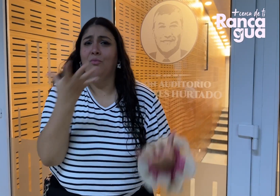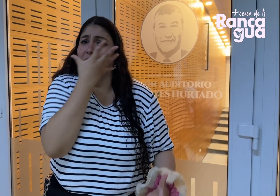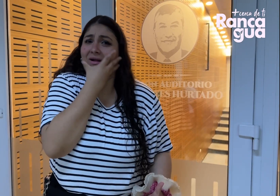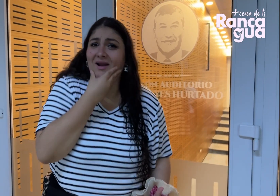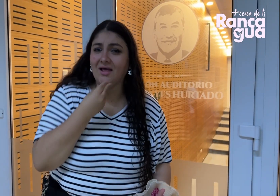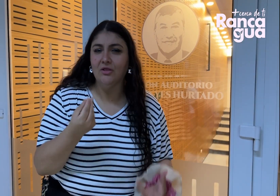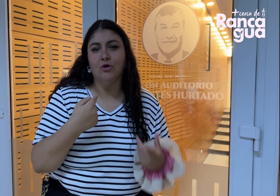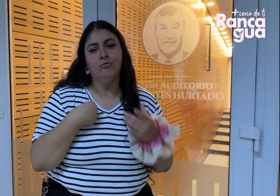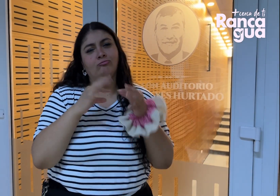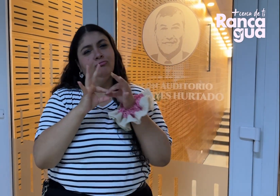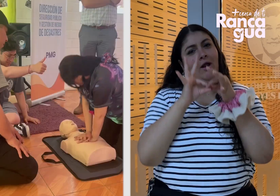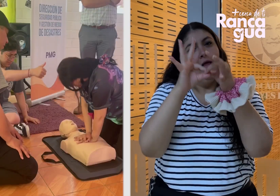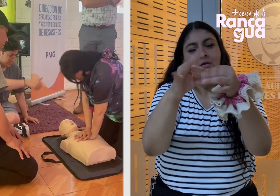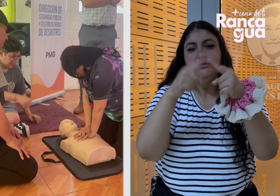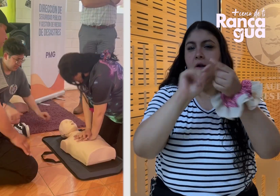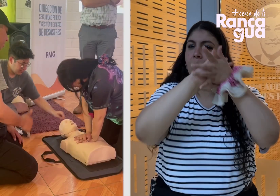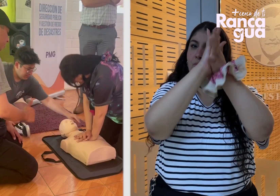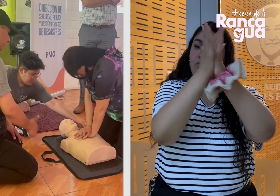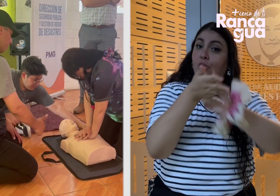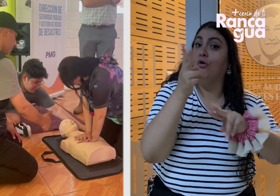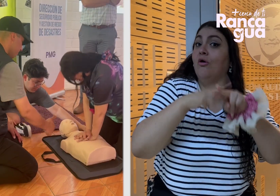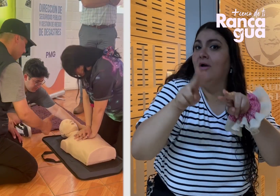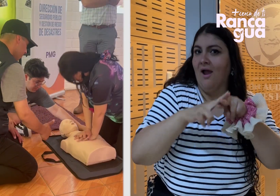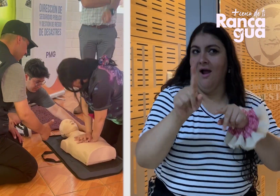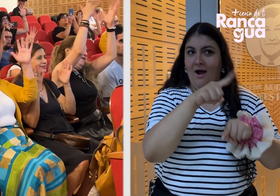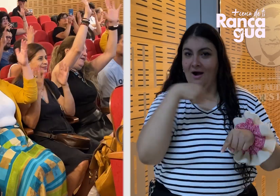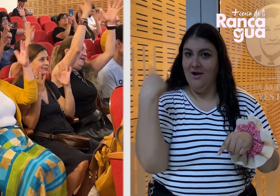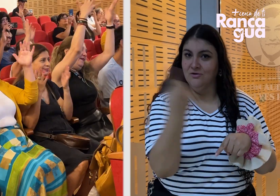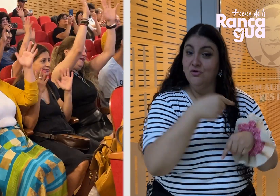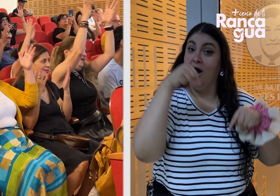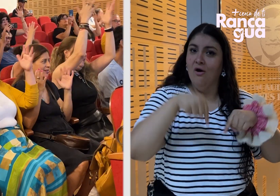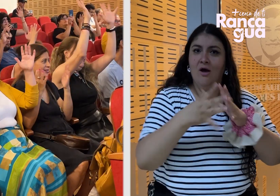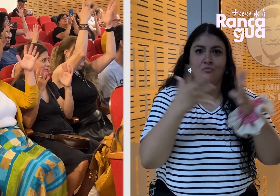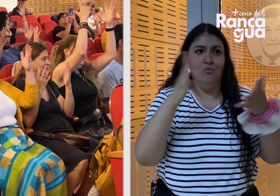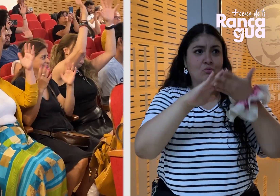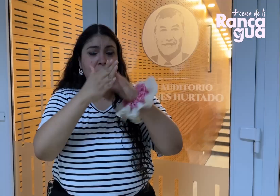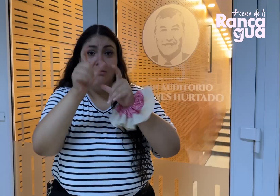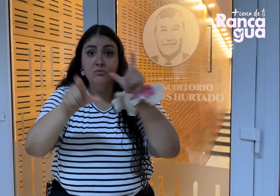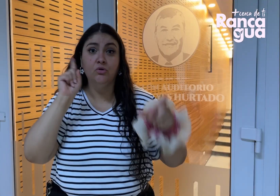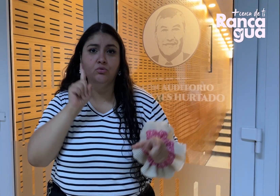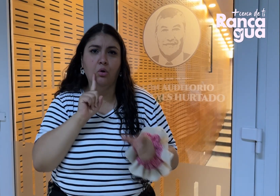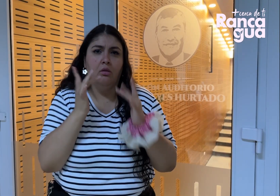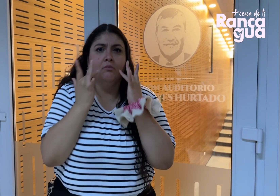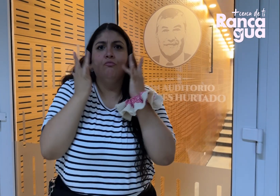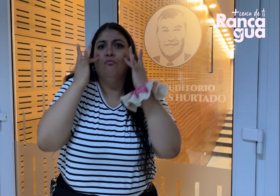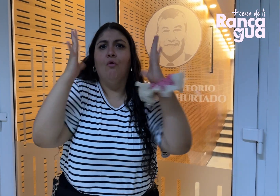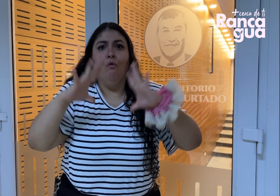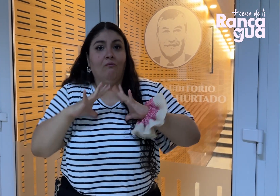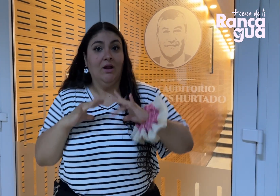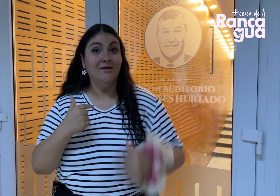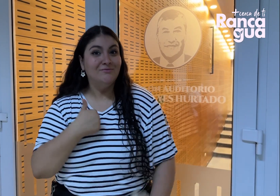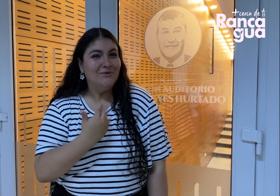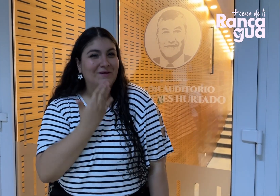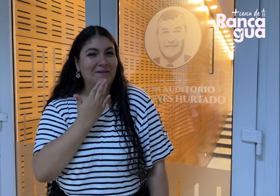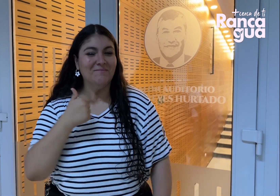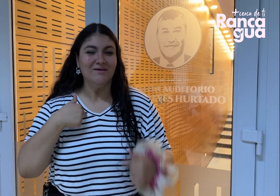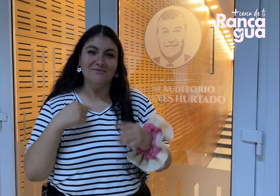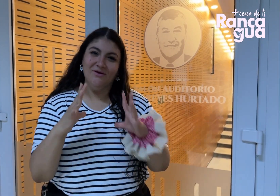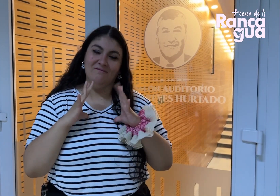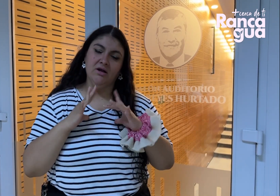también la experiencia y todo esto tan lindo, de verdad que agradecemos a todo esto, a todas estas gestiones, a toda la comunidad sorda también que está muy contenta, muy feliz.